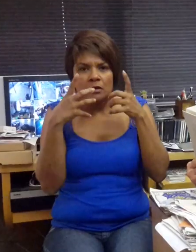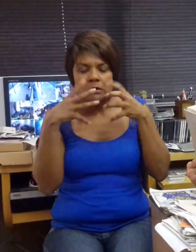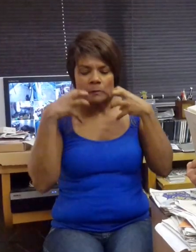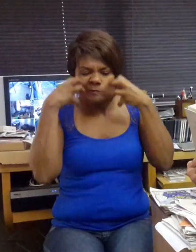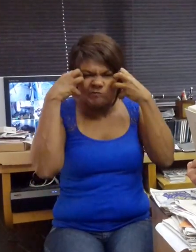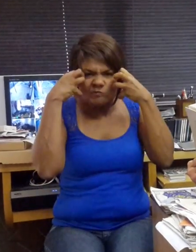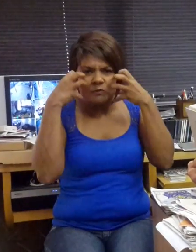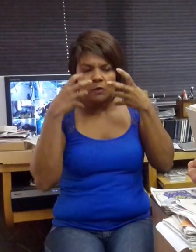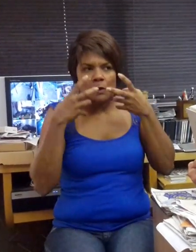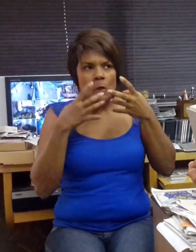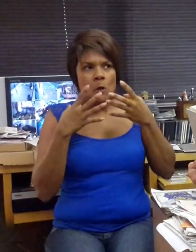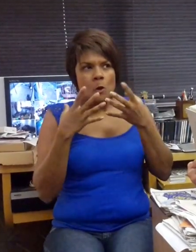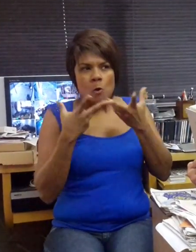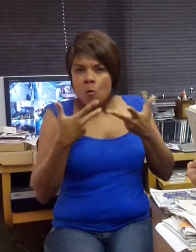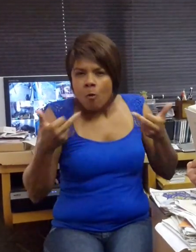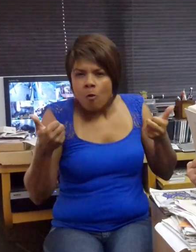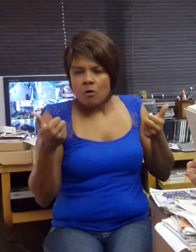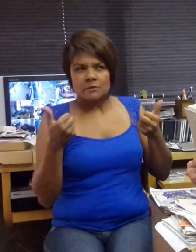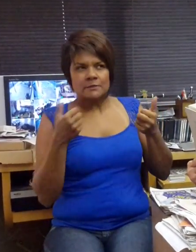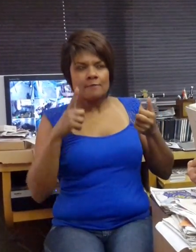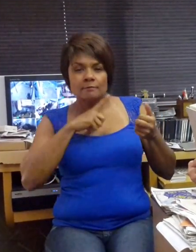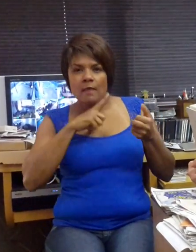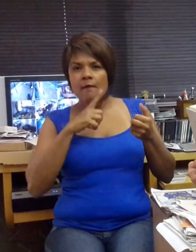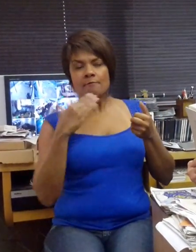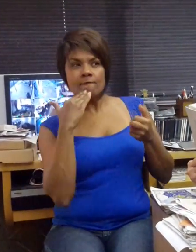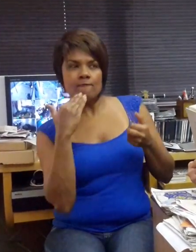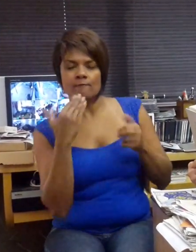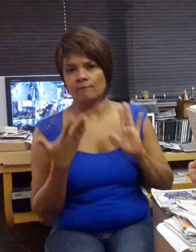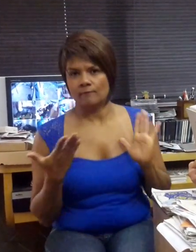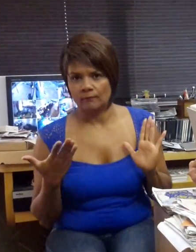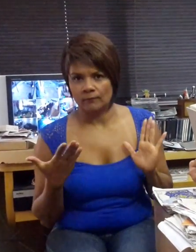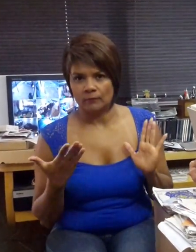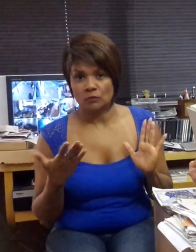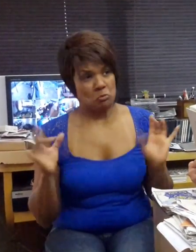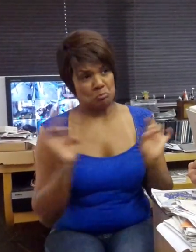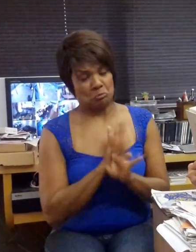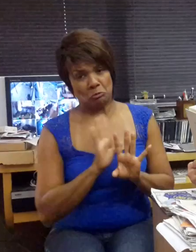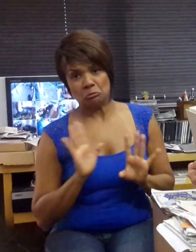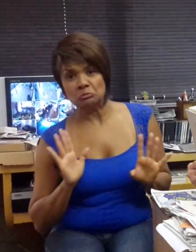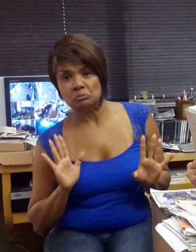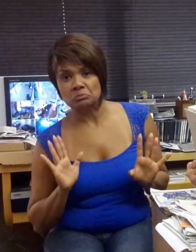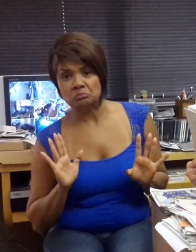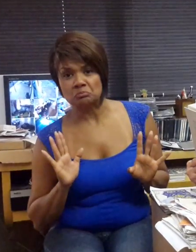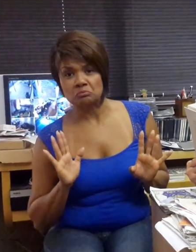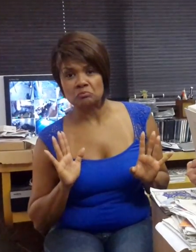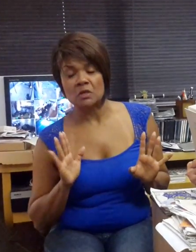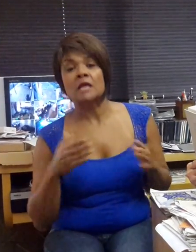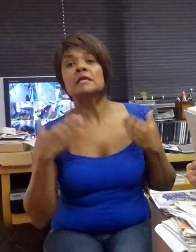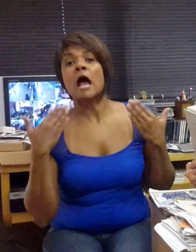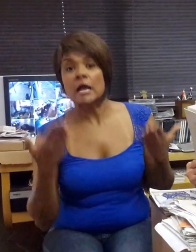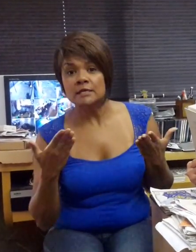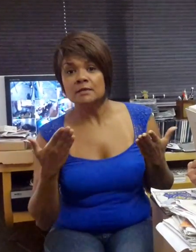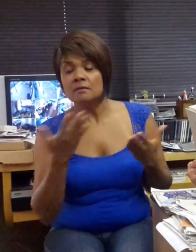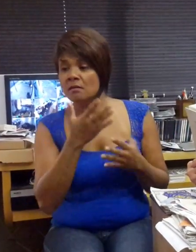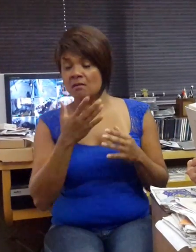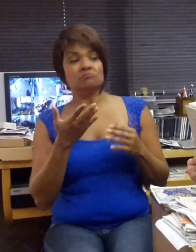inadequada dos músculos da face. E pronto, passam a ser excluídos e